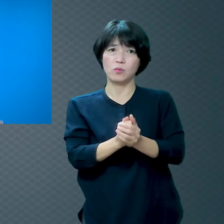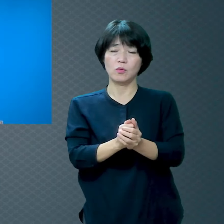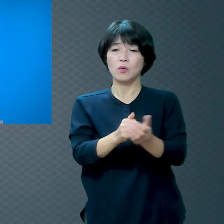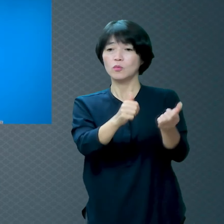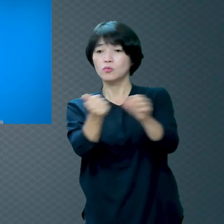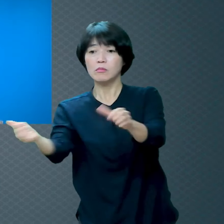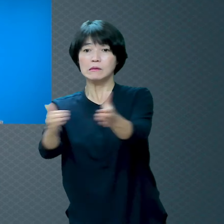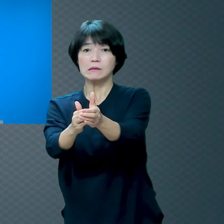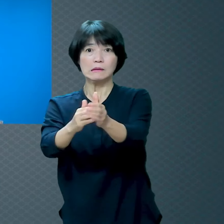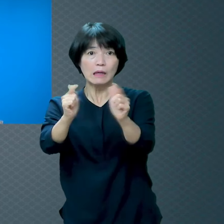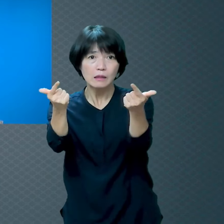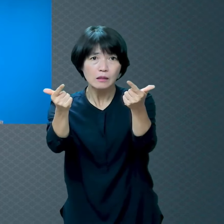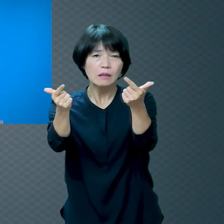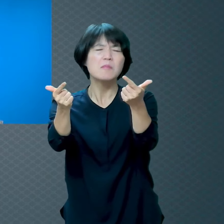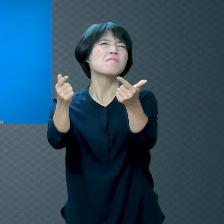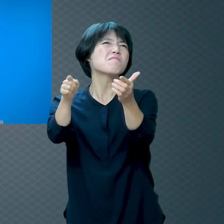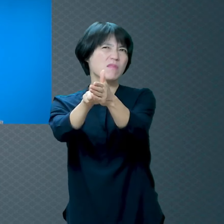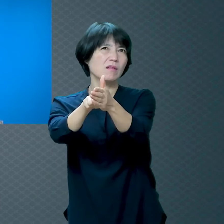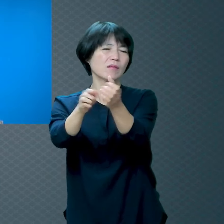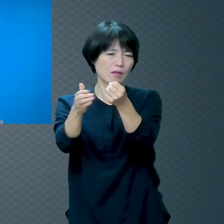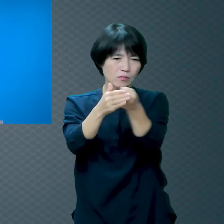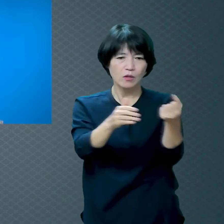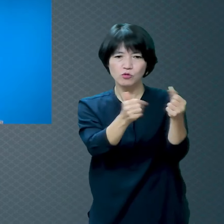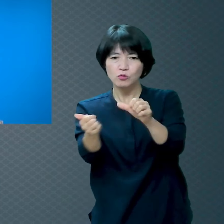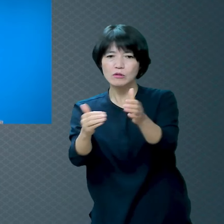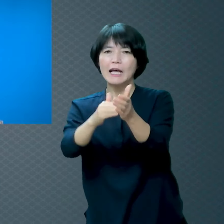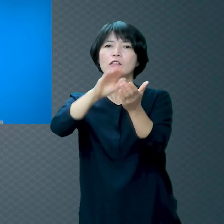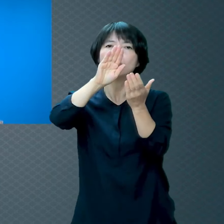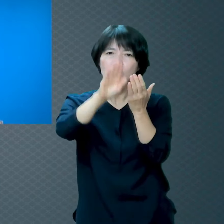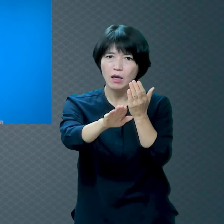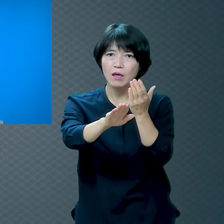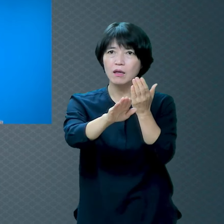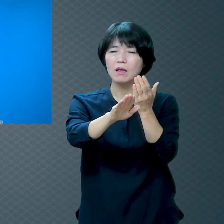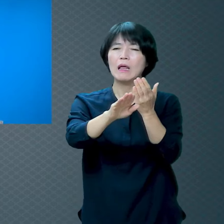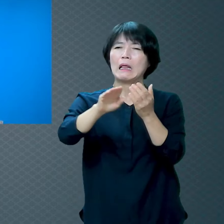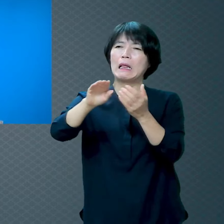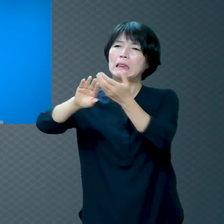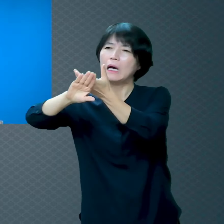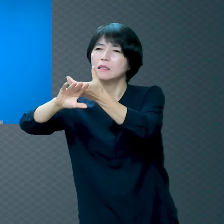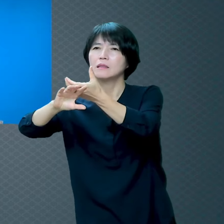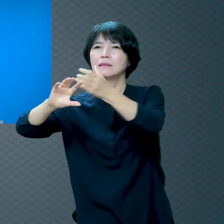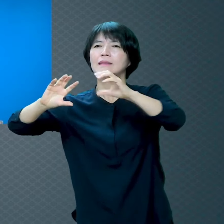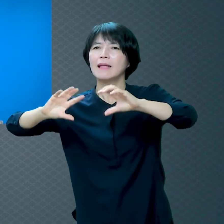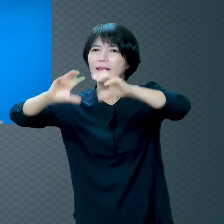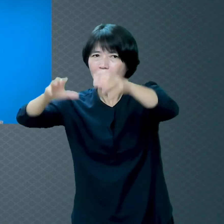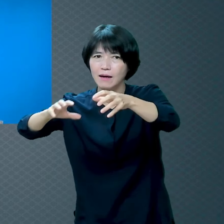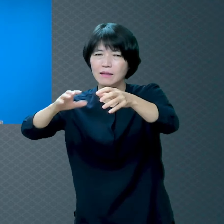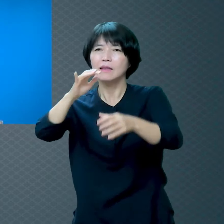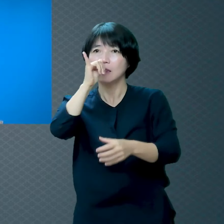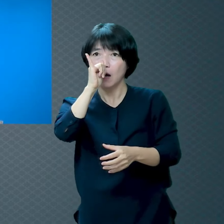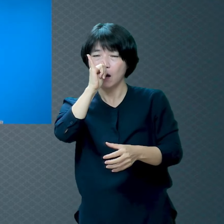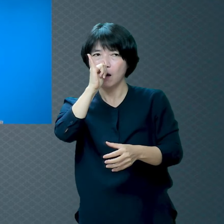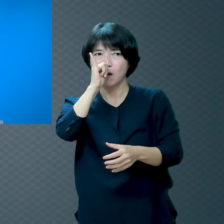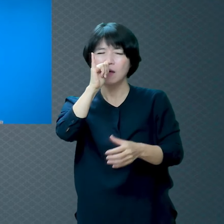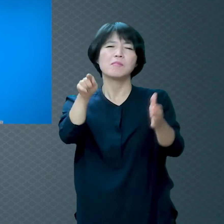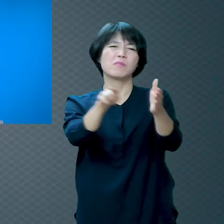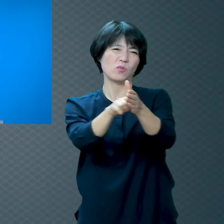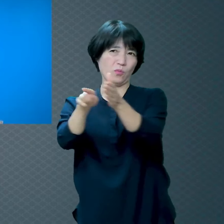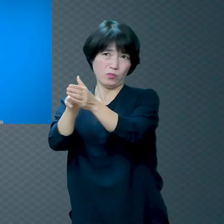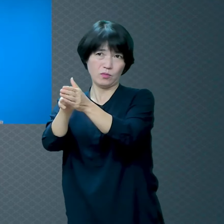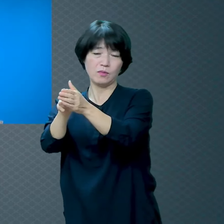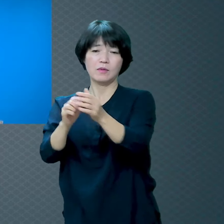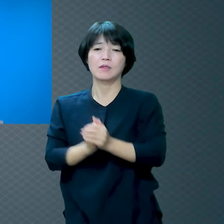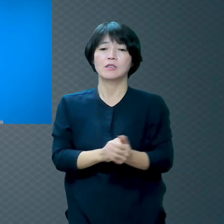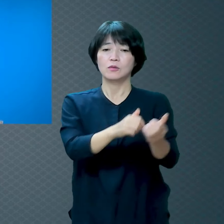반드시 죽음 뒤에 심판이 있고 영원한 형벌의 장소가 있는데